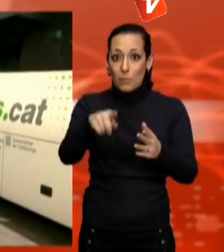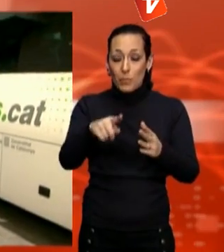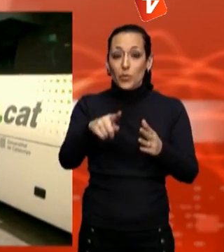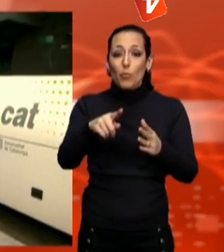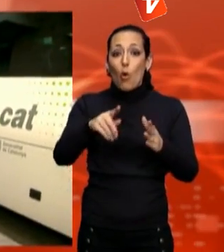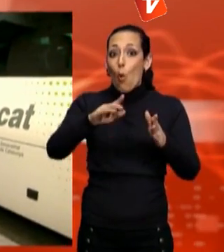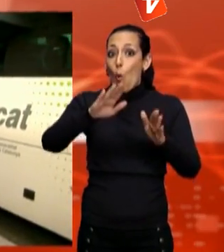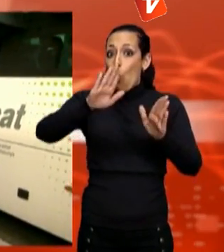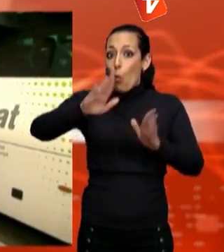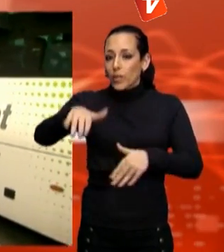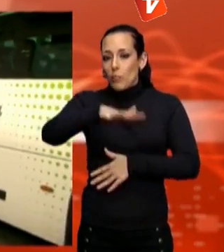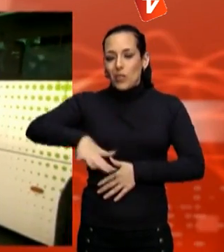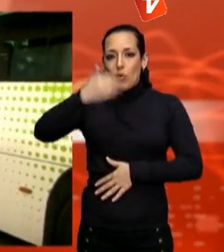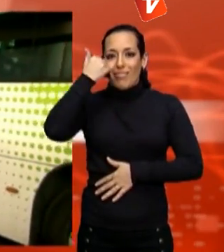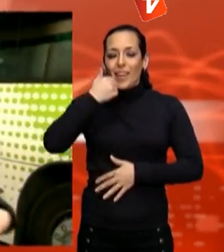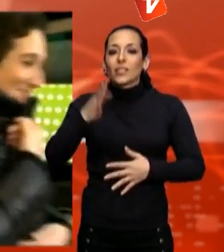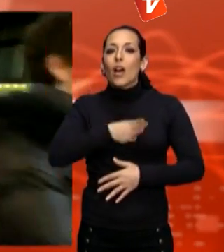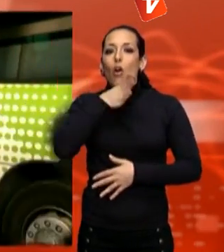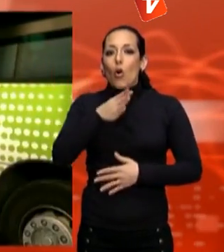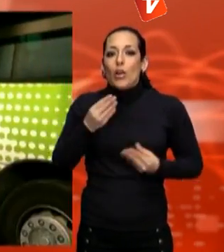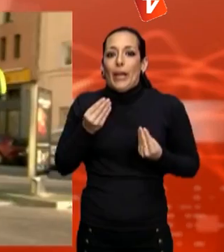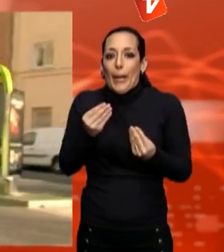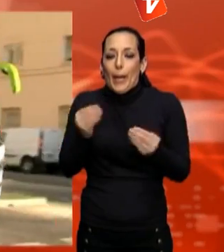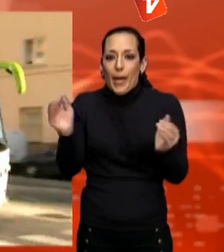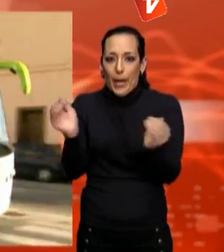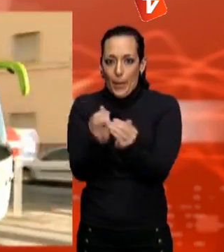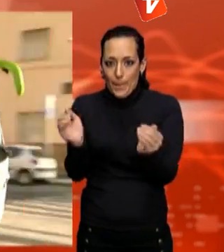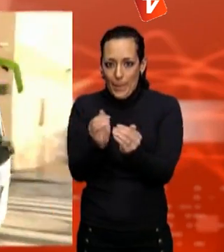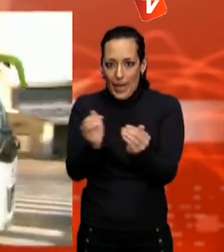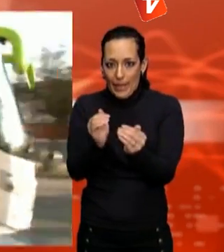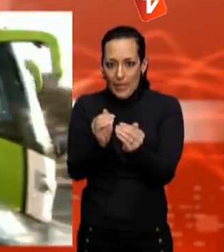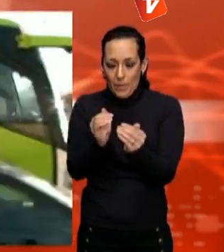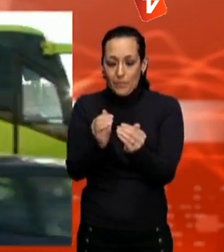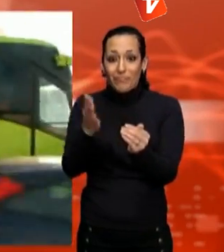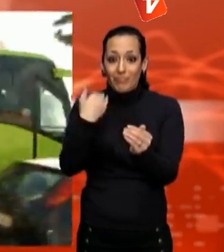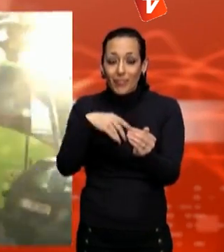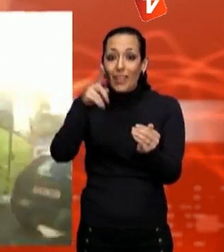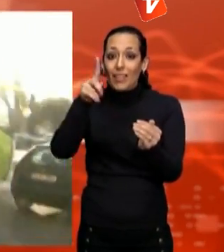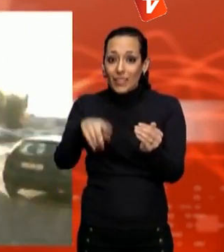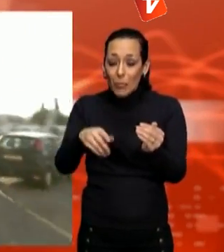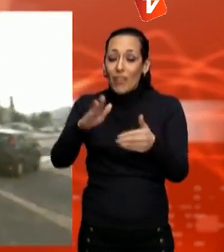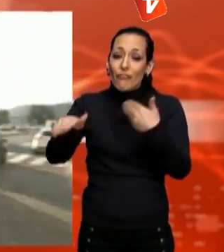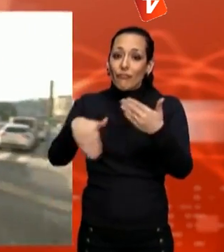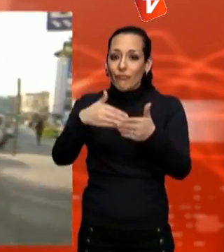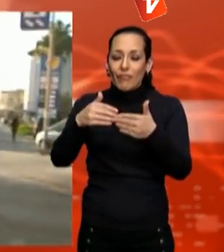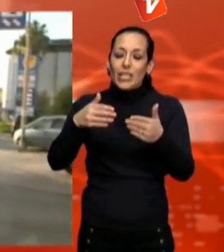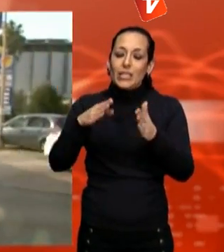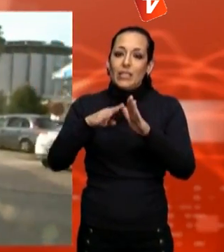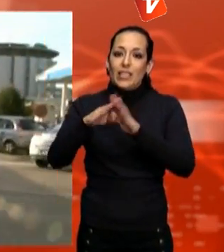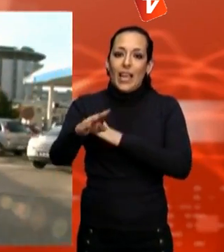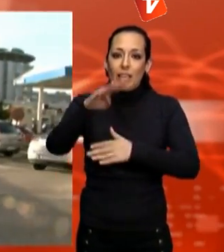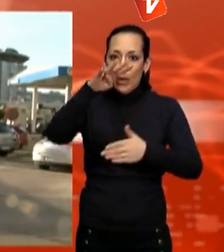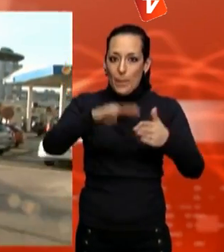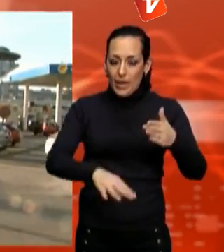l'última parada abans d'agafar la C58. El carril BAU, el carril BAU i la prioritat semafòrica permeten arribar al destí,